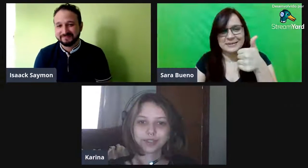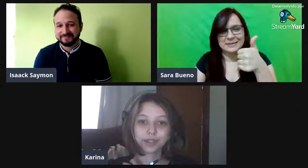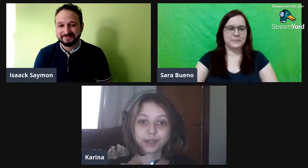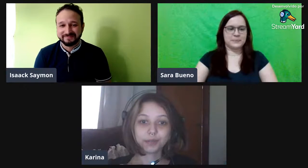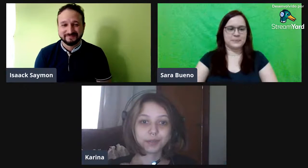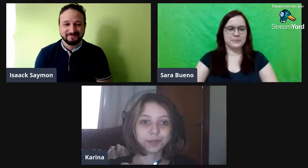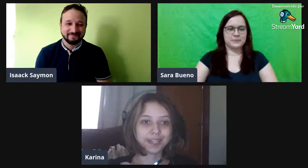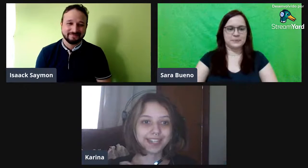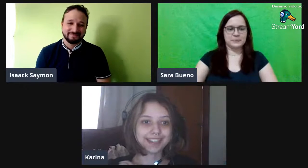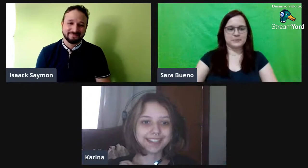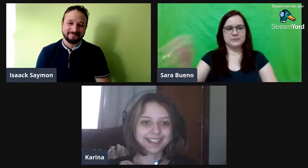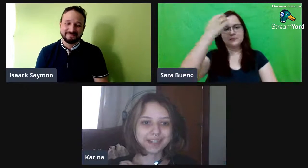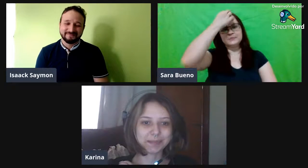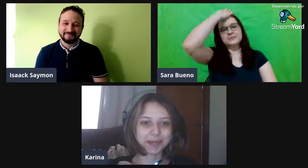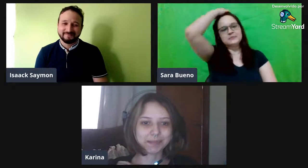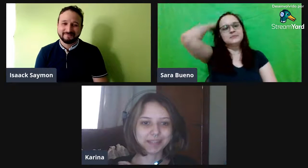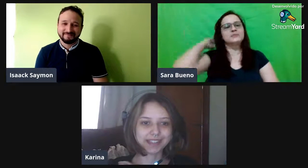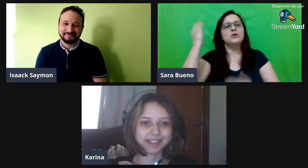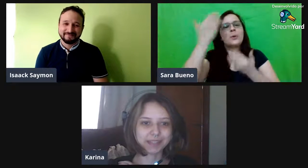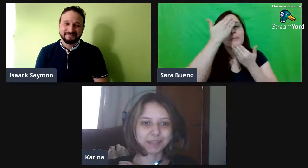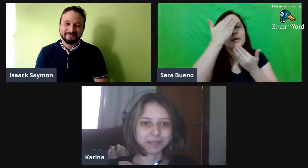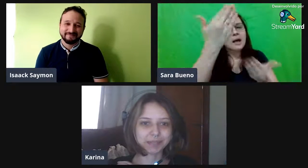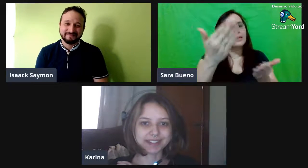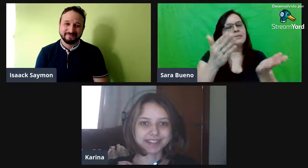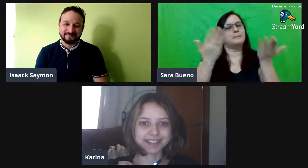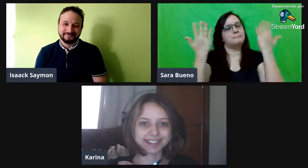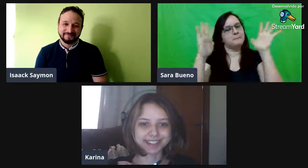Muito obrigada, Isaac, parabéns pela apresentação.